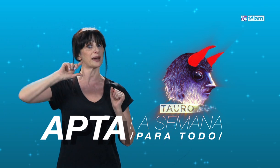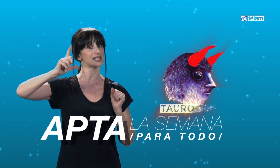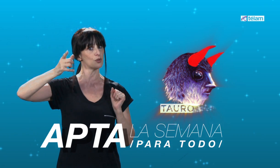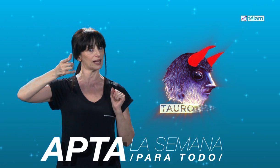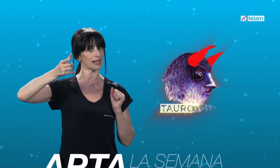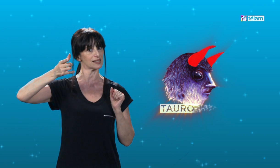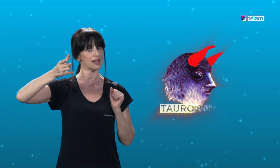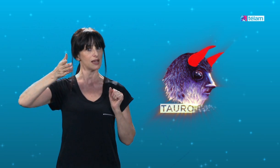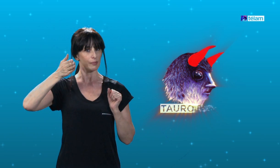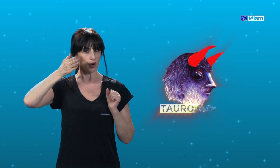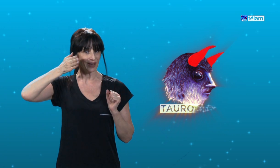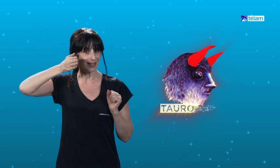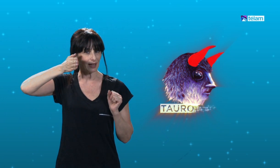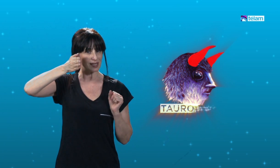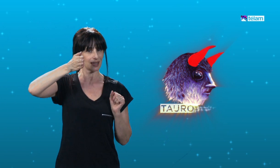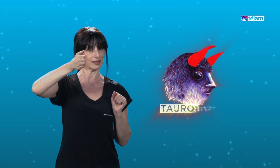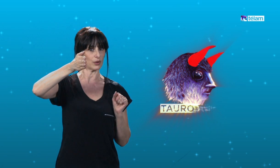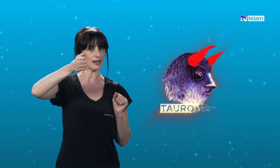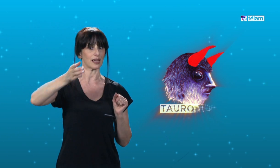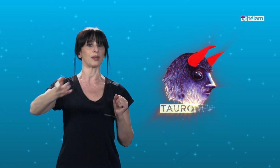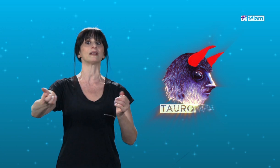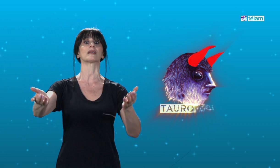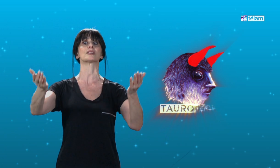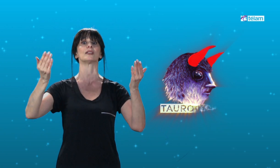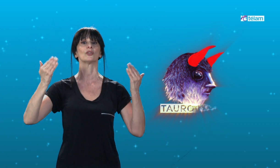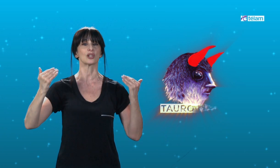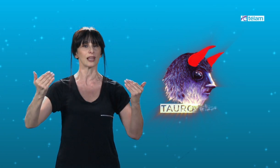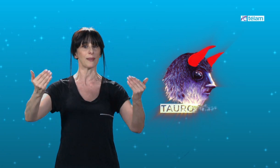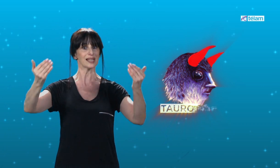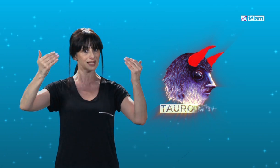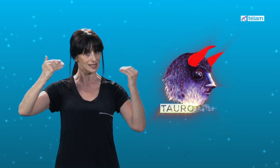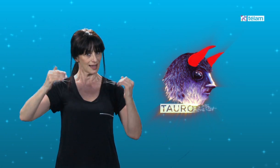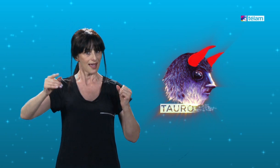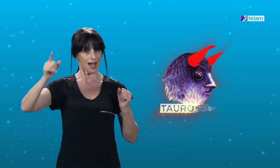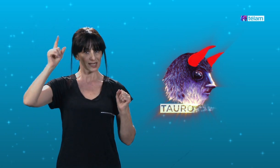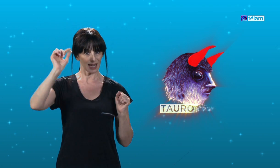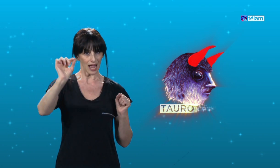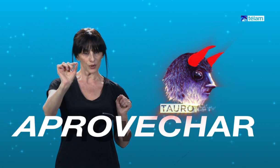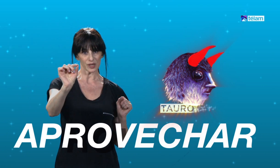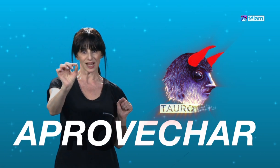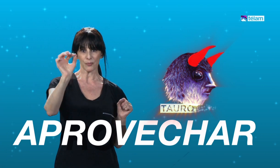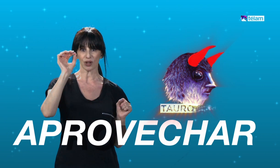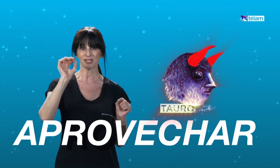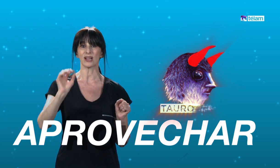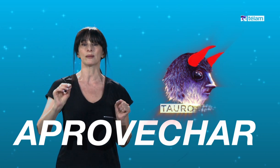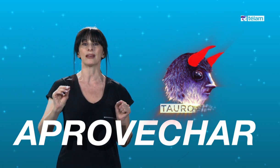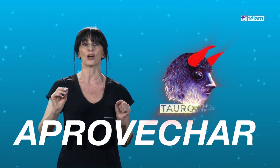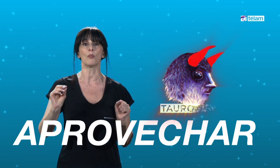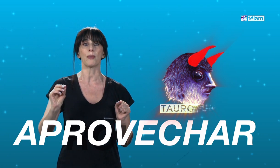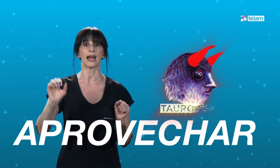Parecido a Aries, pero con esta tenacidad taurina que vienen trayendo ya de meses. Así que aprovechar, porque es una semana como para